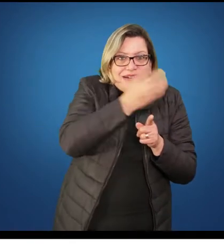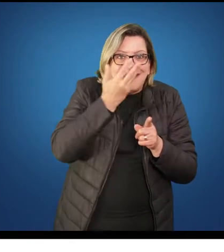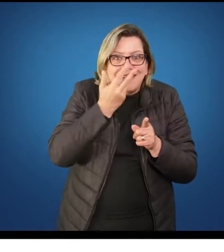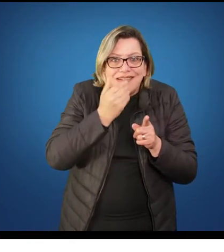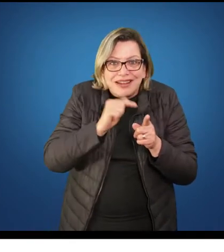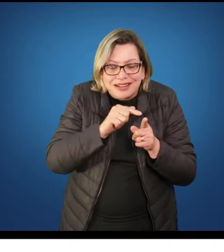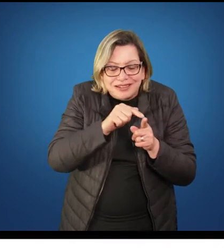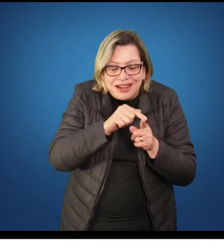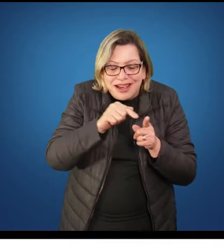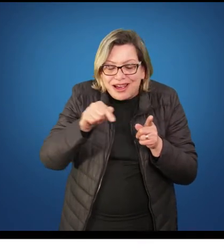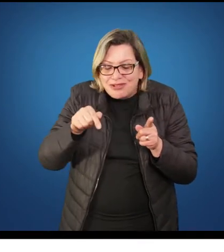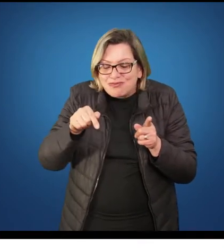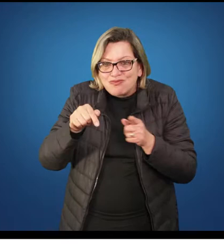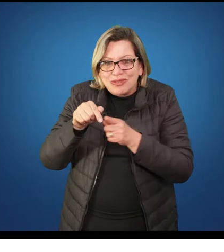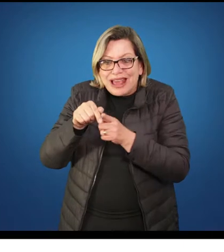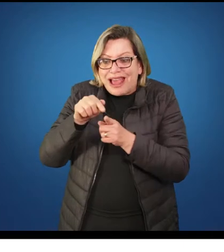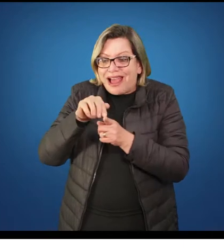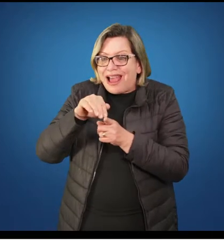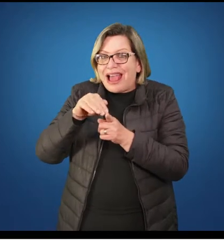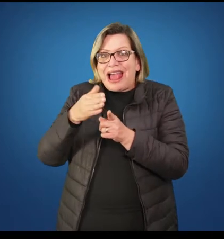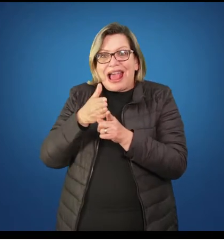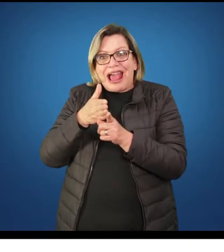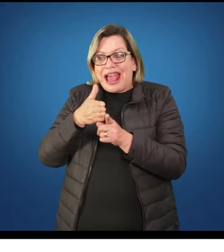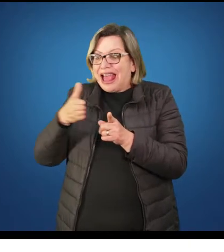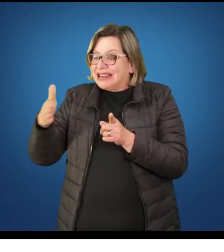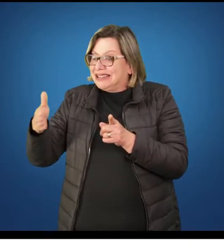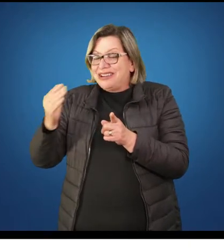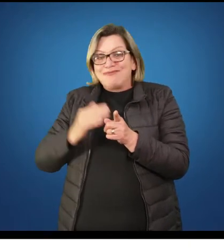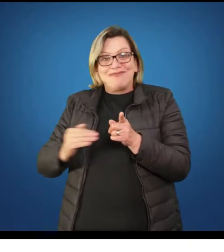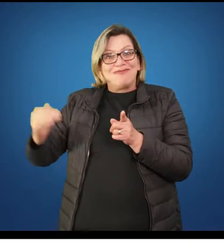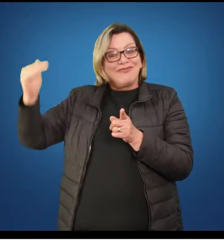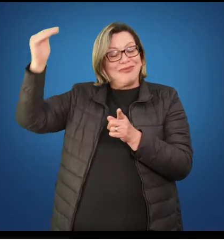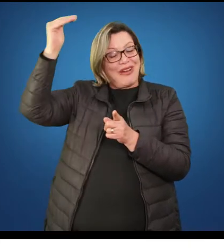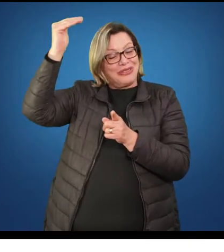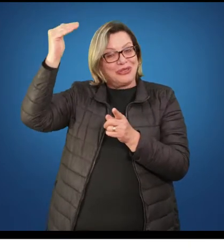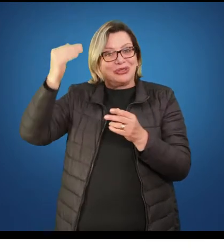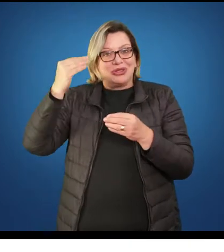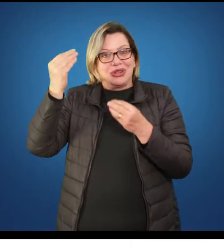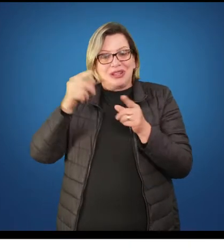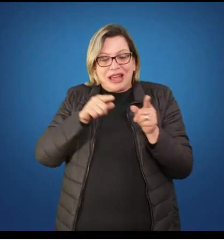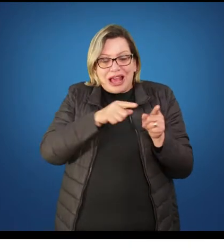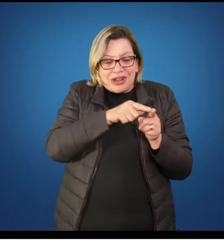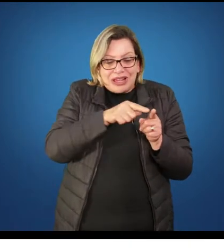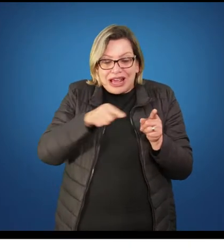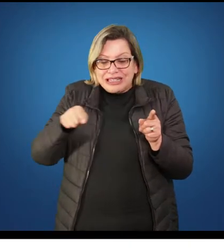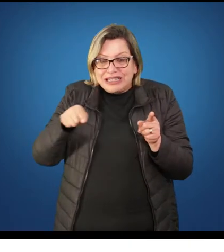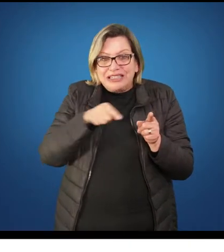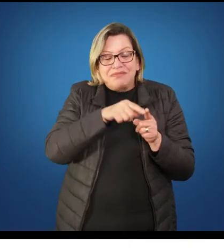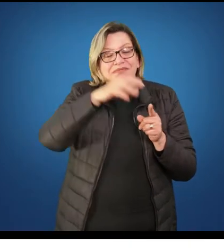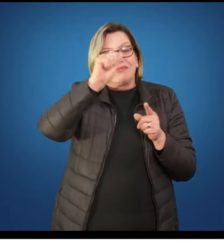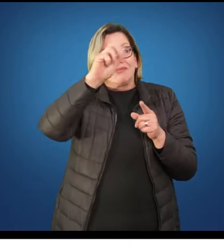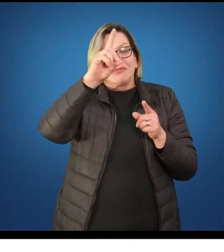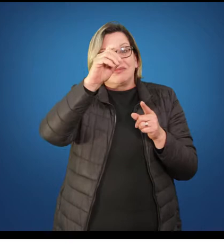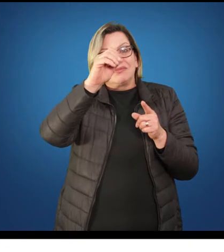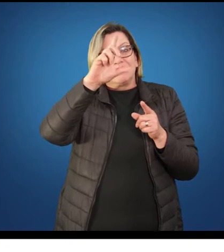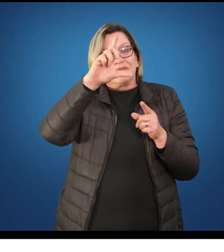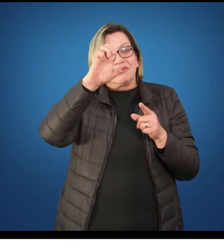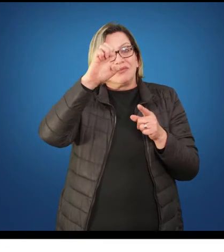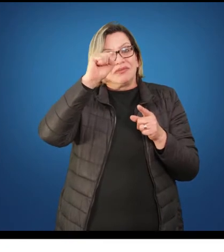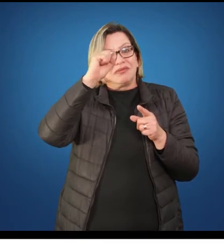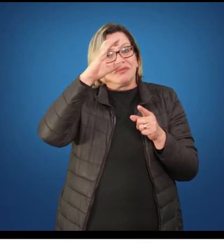as condições e os meios necessários para ter uma vida como de adulto. Então, fica nesse meio tempo, os